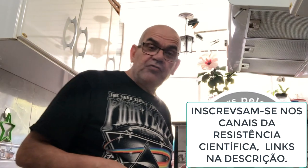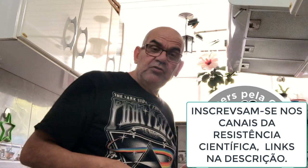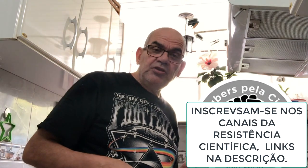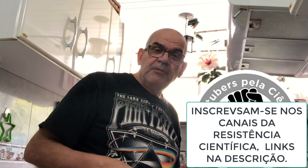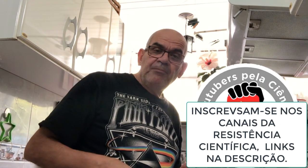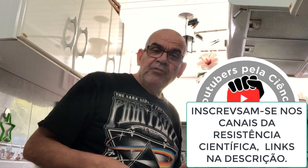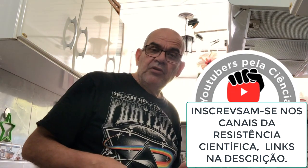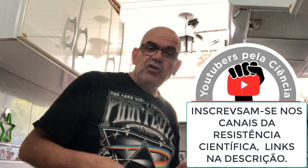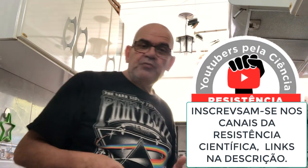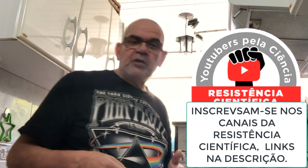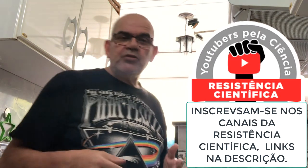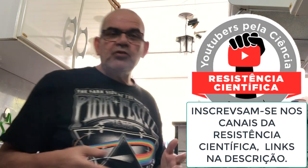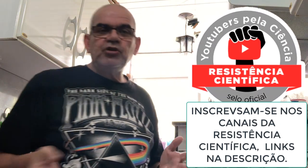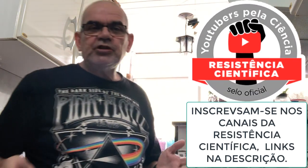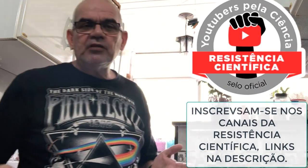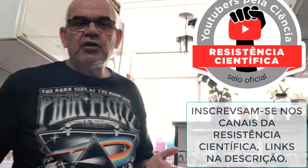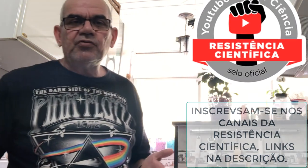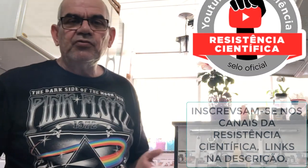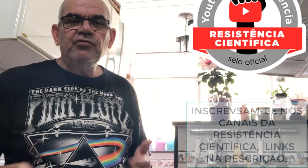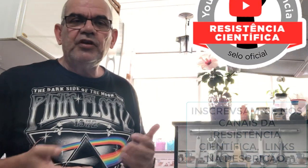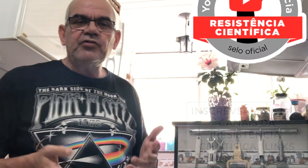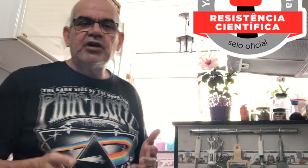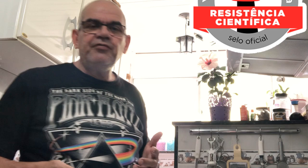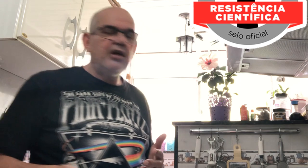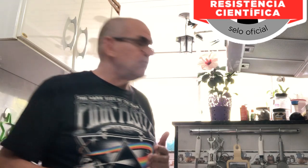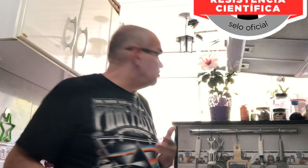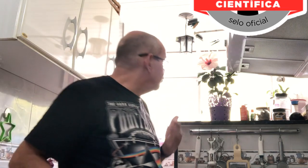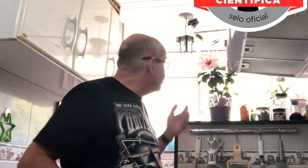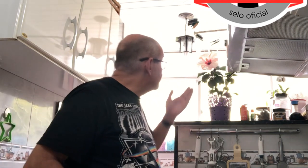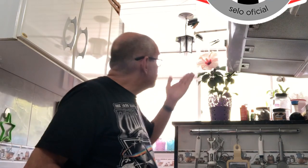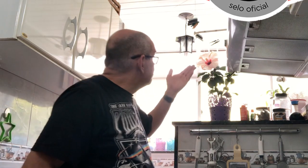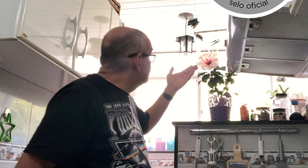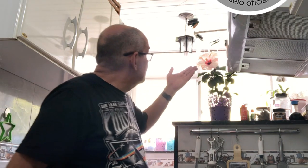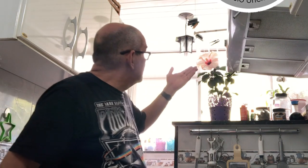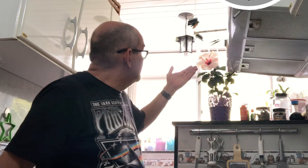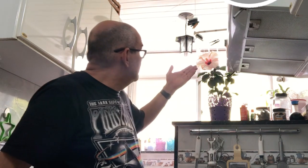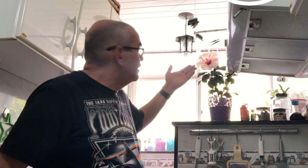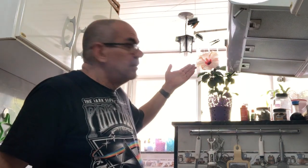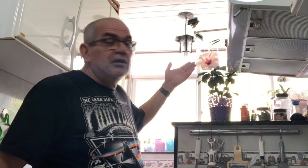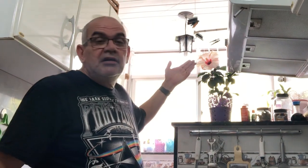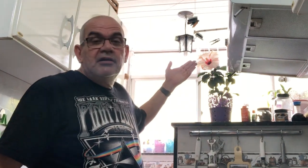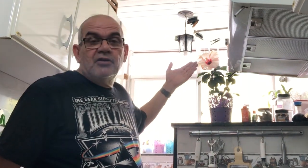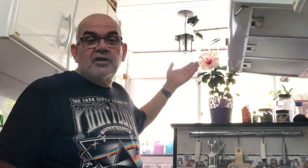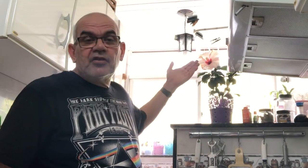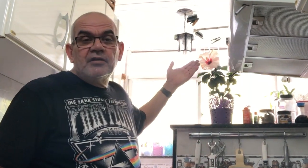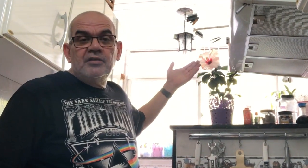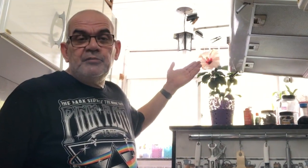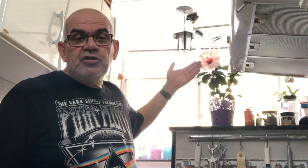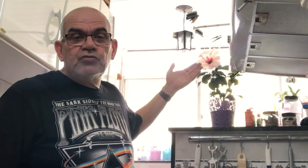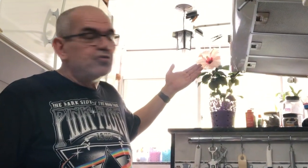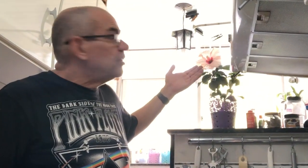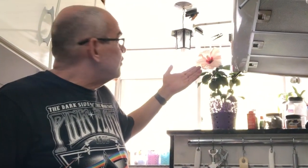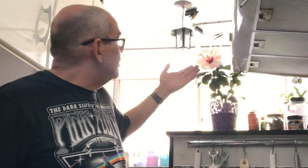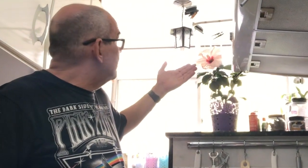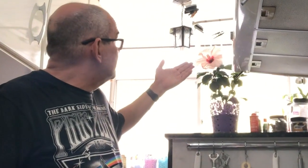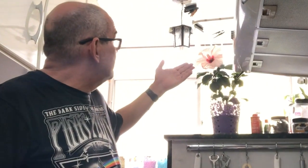de views. Espero que tenham gostado do assunto fazendo café. Hoje foi a nossa capola rosa, hibiscus rosa, aqui.